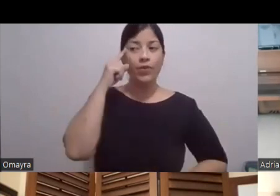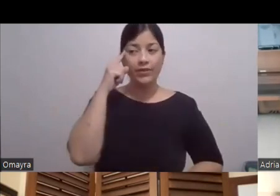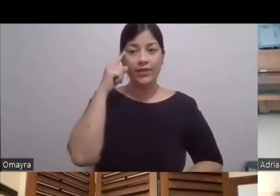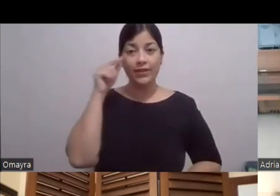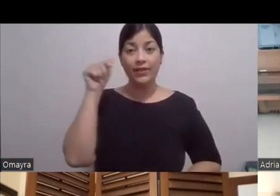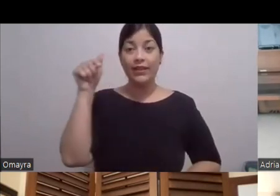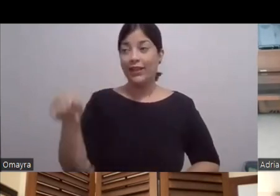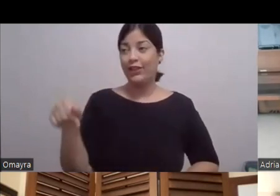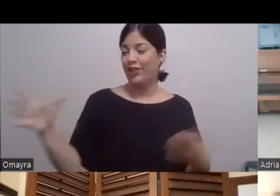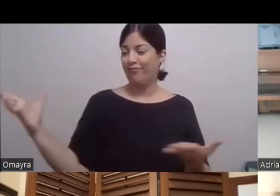Eres el cheche De la película